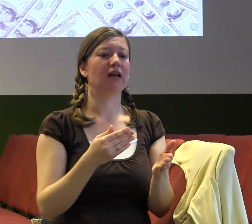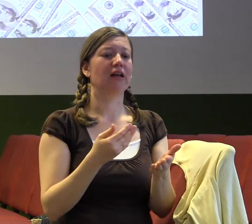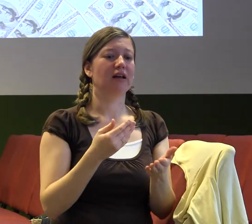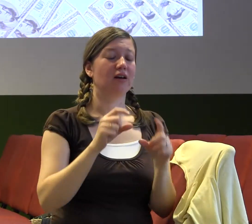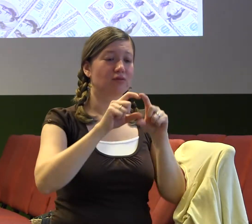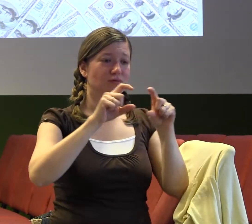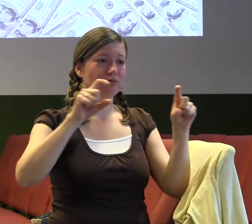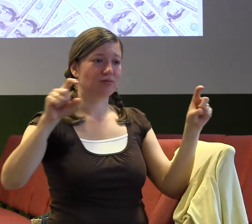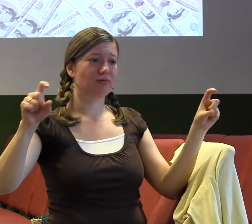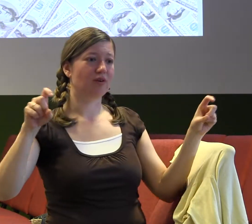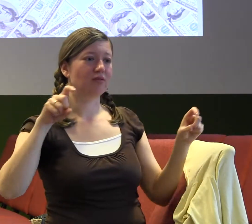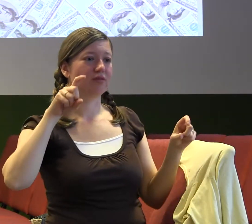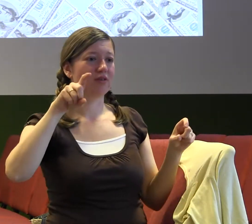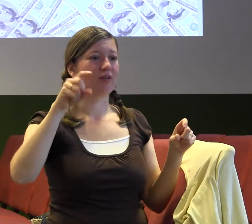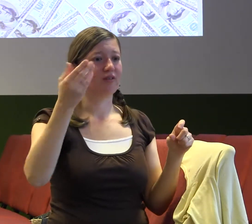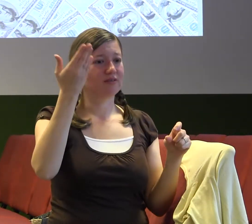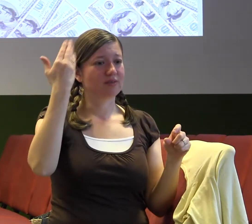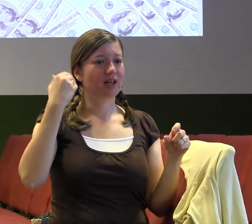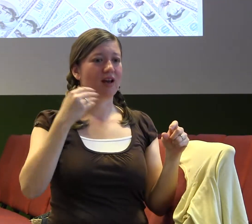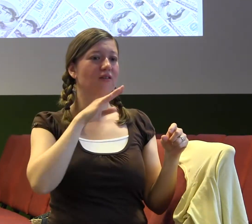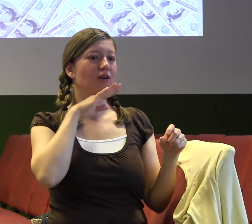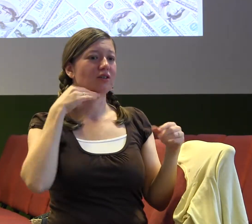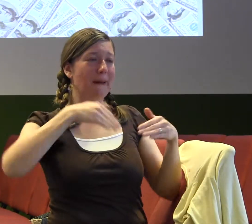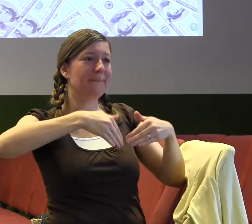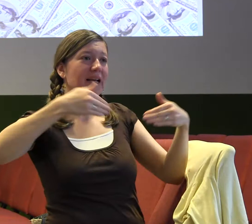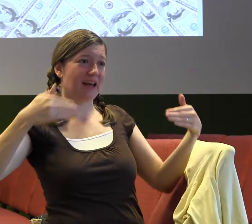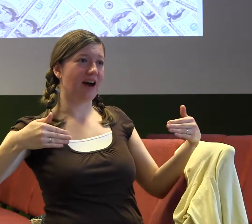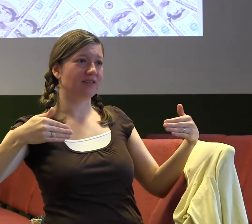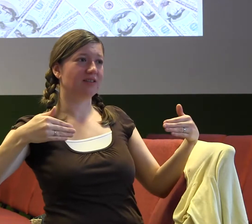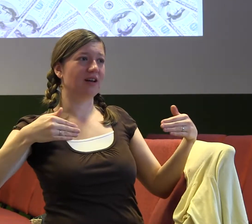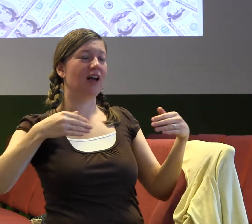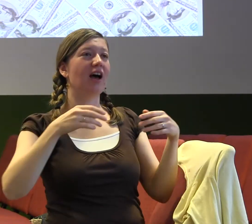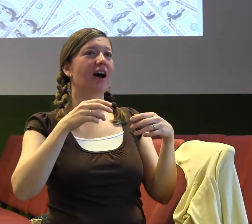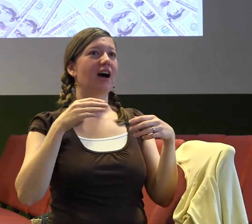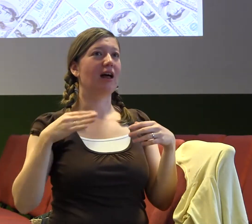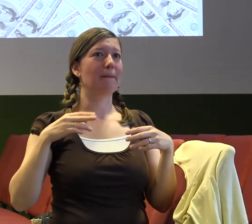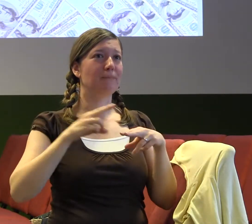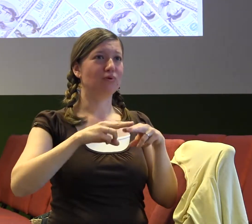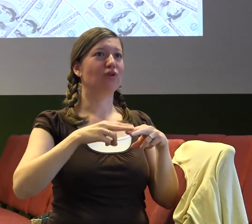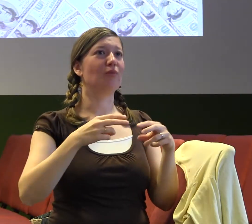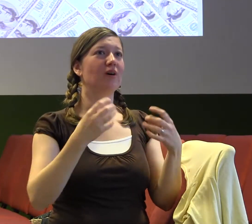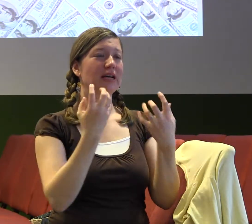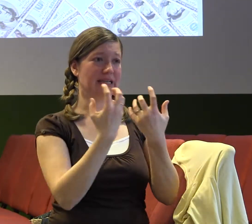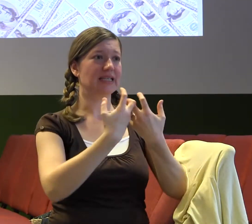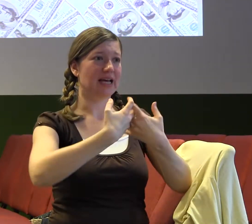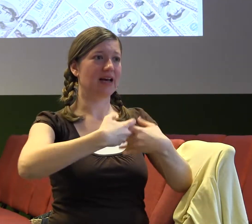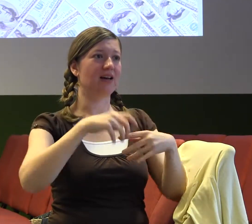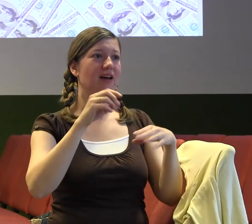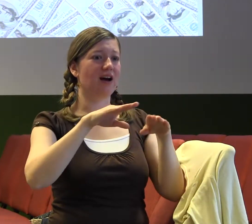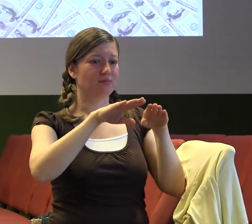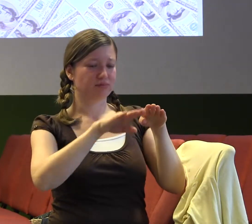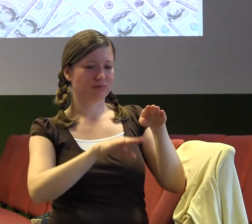eur. Takže prostě vlastnictví peněz je dost náročná věc na psychiku a ne každý to zvládá.